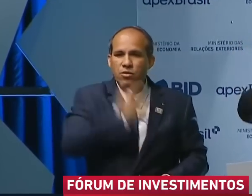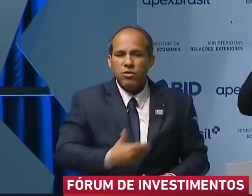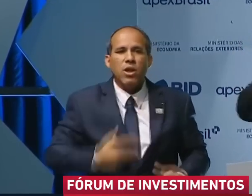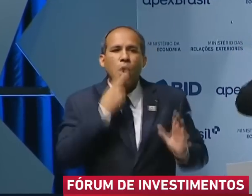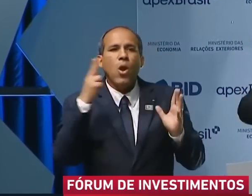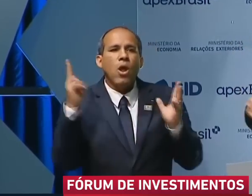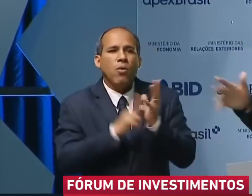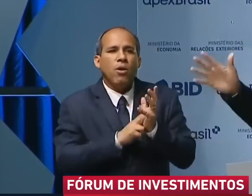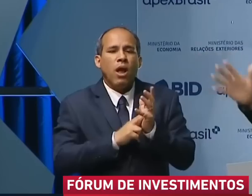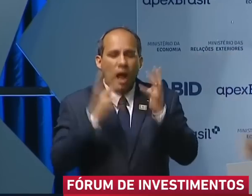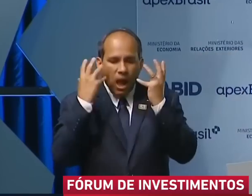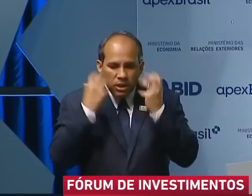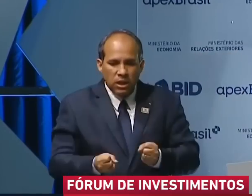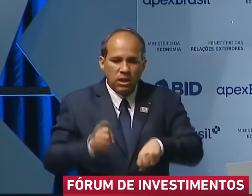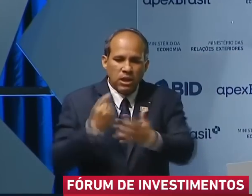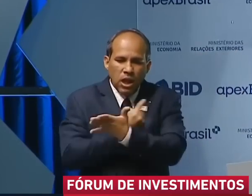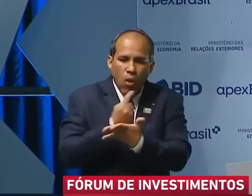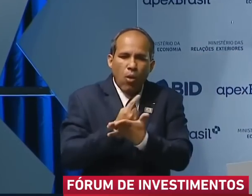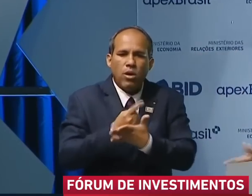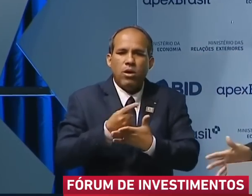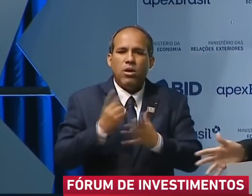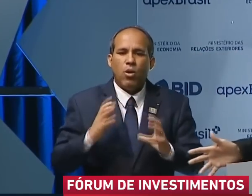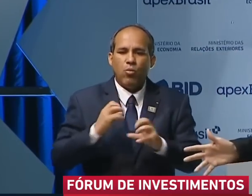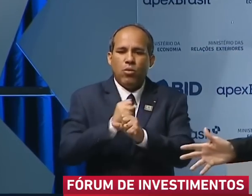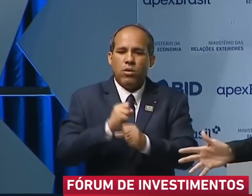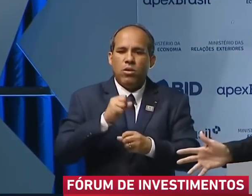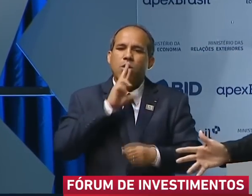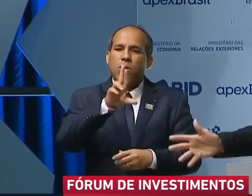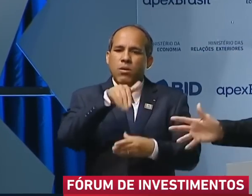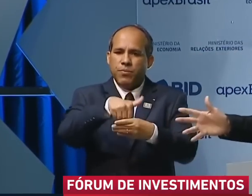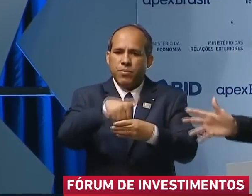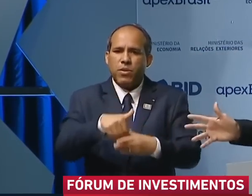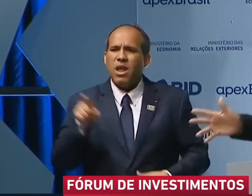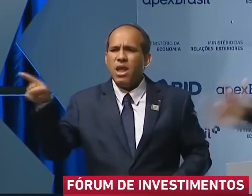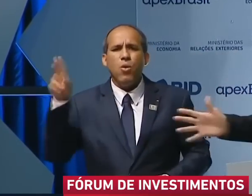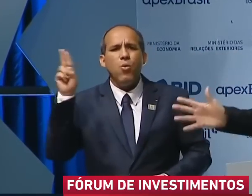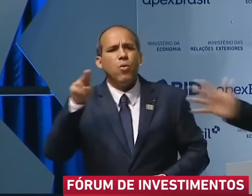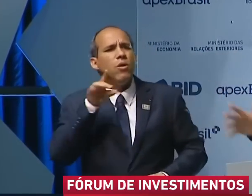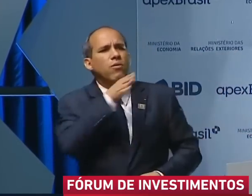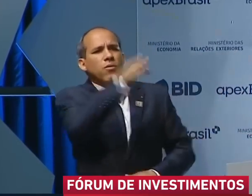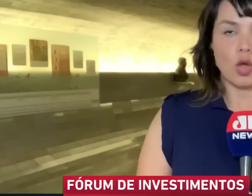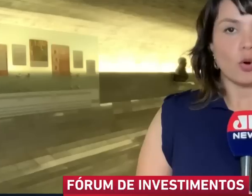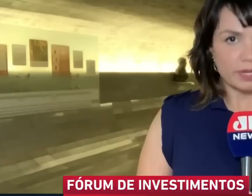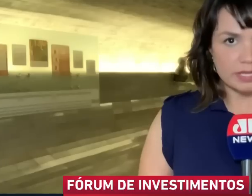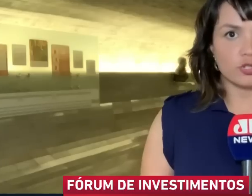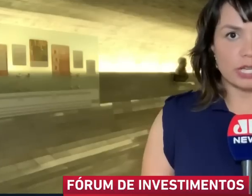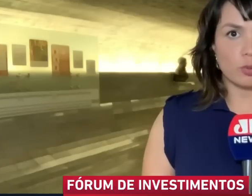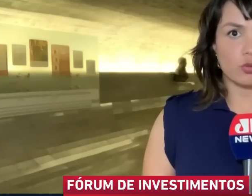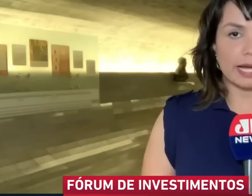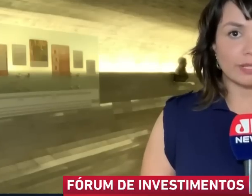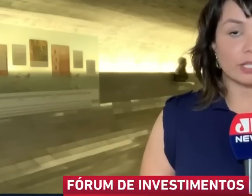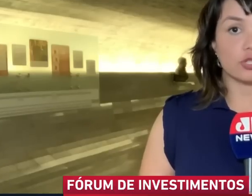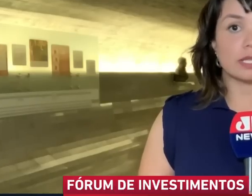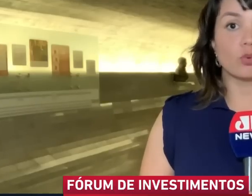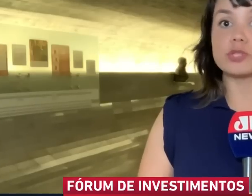imediatamente o resultado das eleições. O cara não sai da rua nem para tomar uma pinga no botequim. O presidente Jair